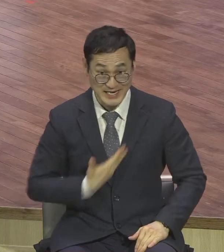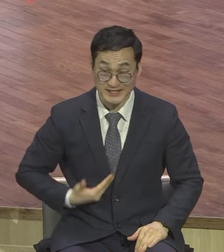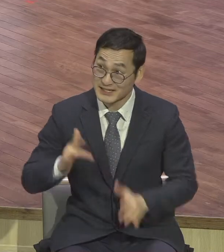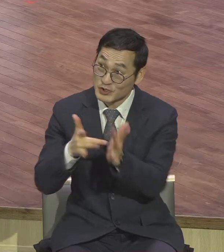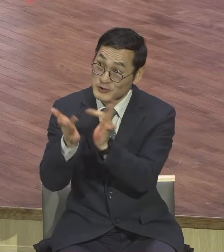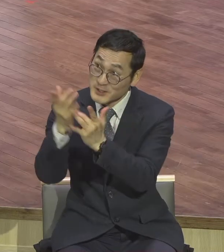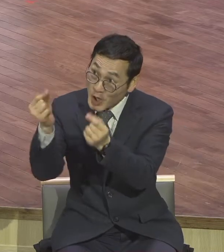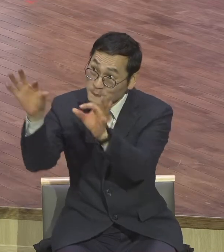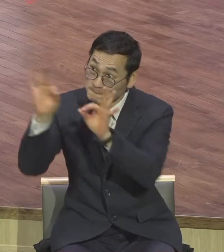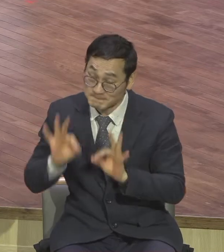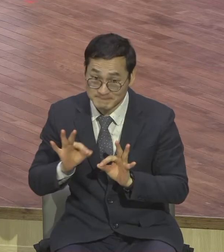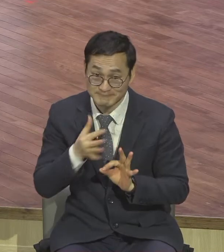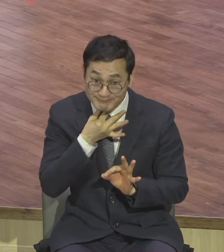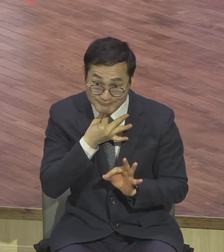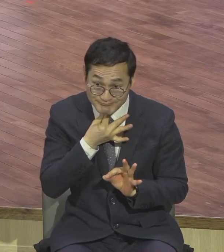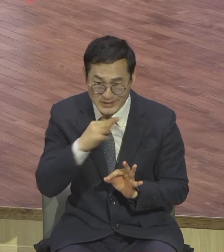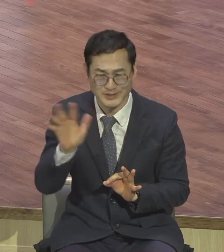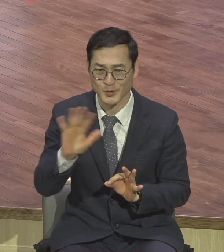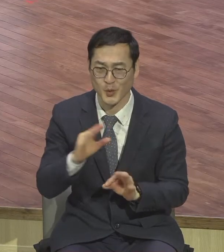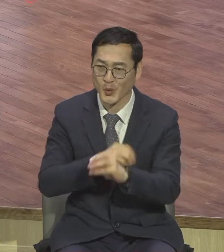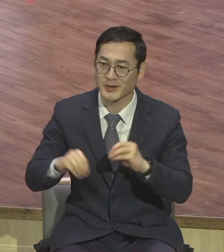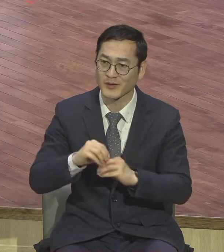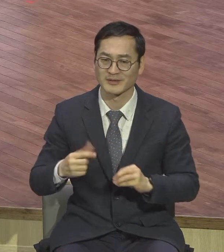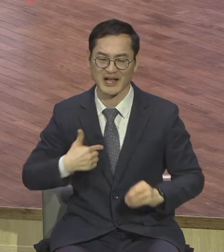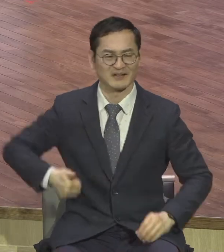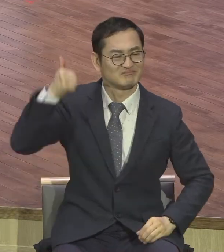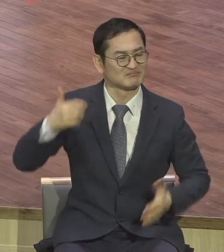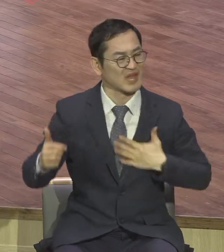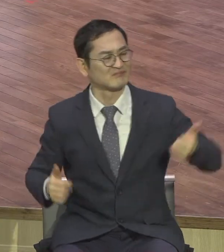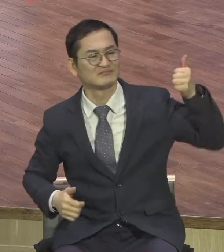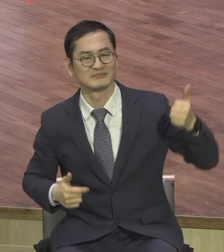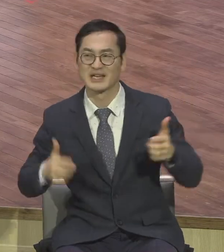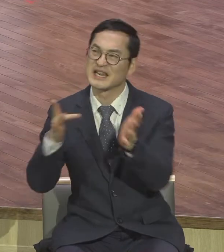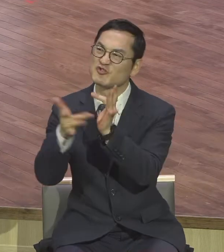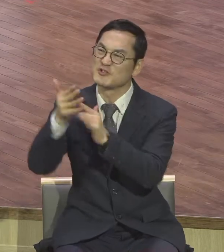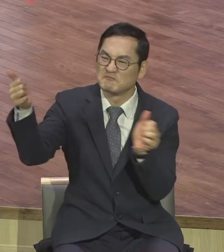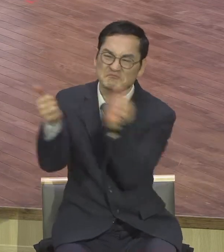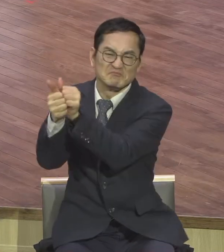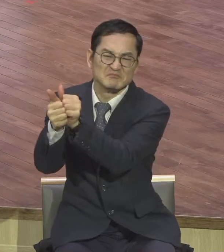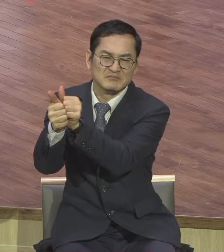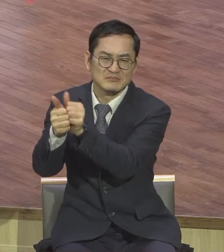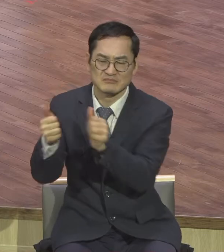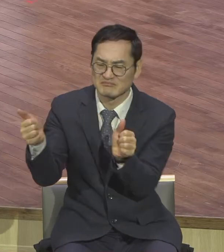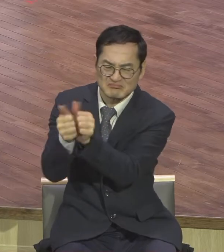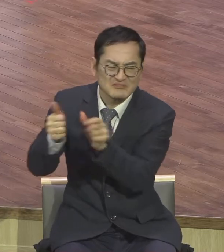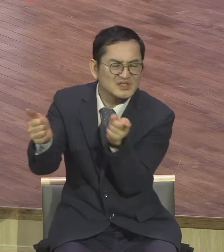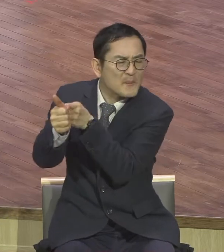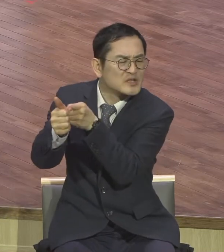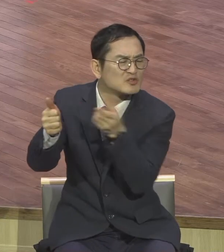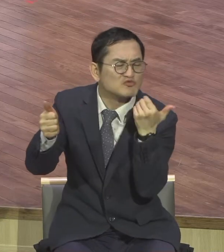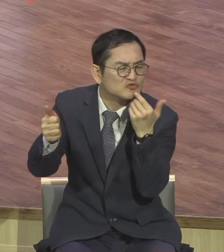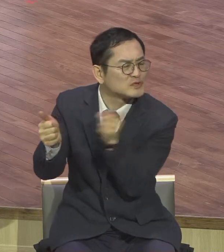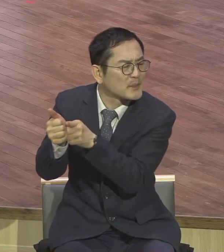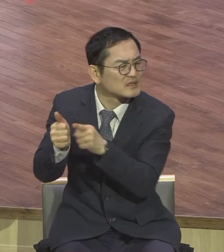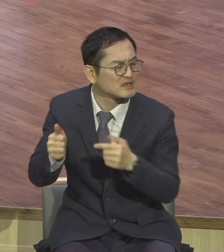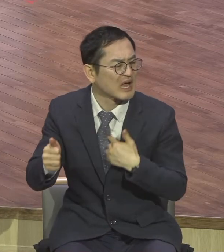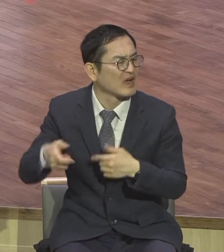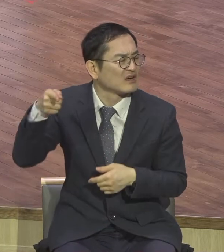다 우리하고 똑같잖아요 맨날 내가 누가 크냐 누가 제일 높은 자리에 올라가냐